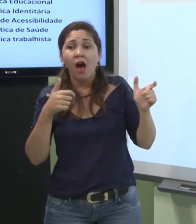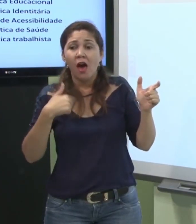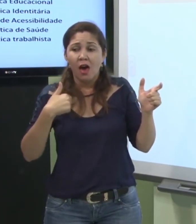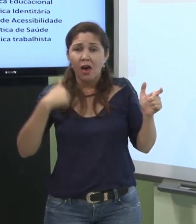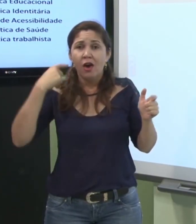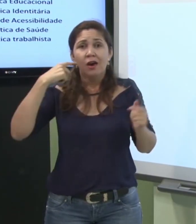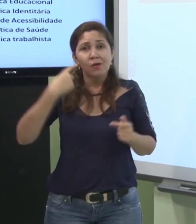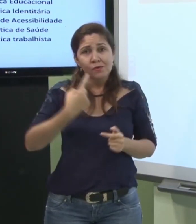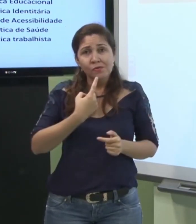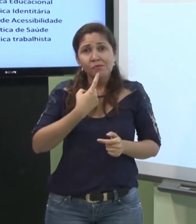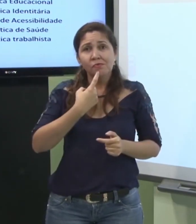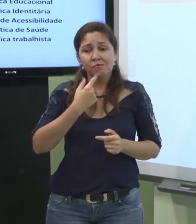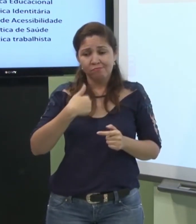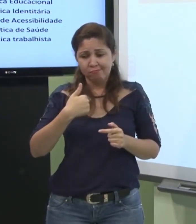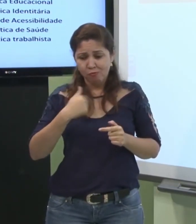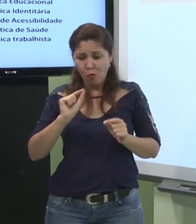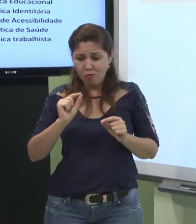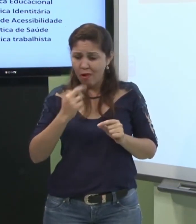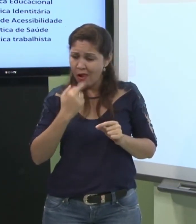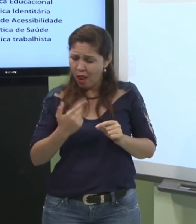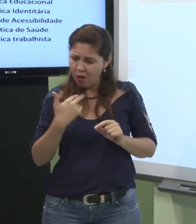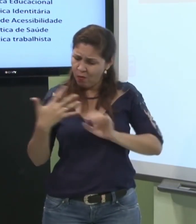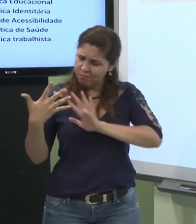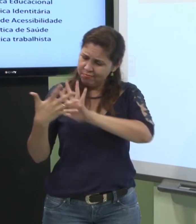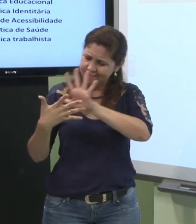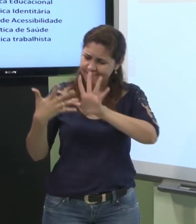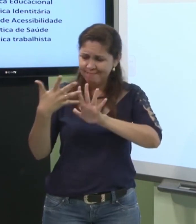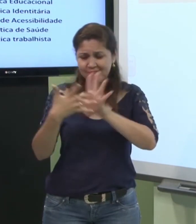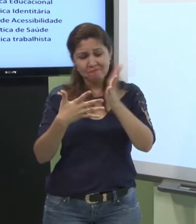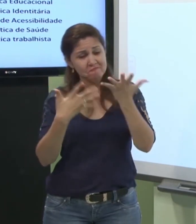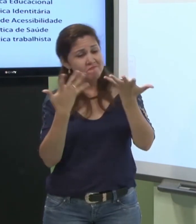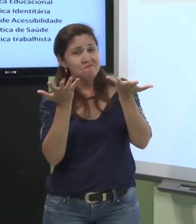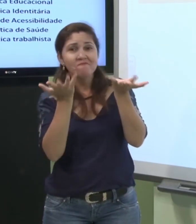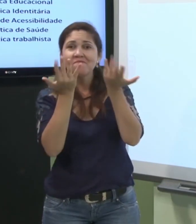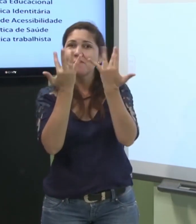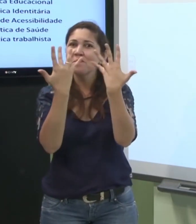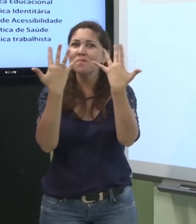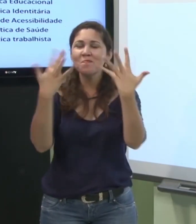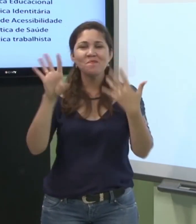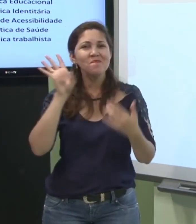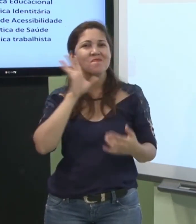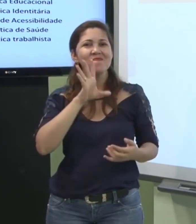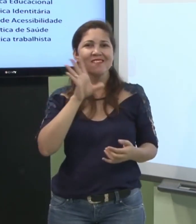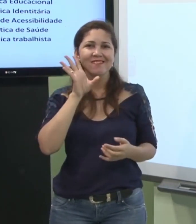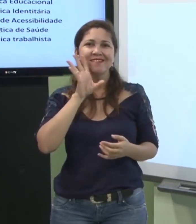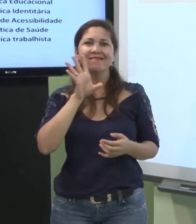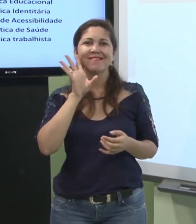interesse falar não eu sou surdo a minha língua é a língua de sinais muito legal